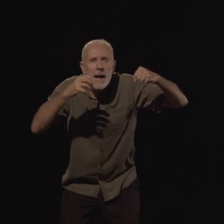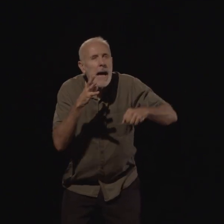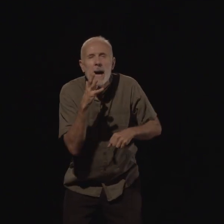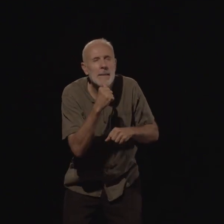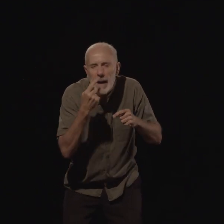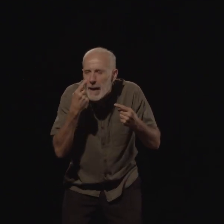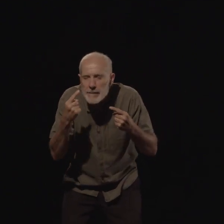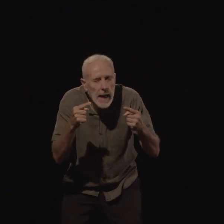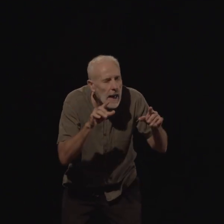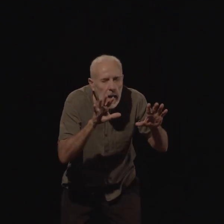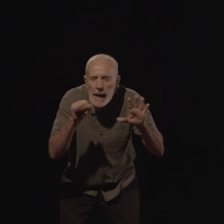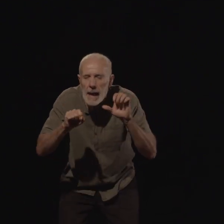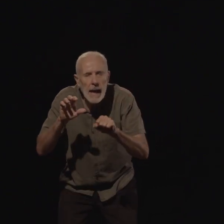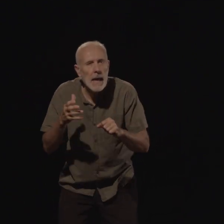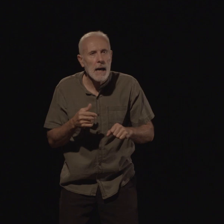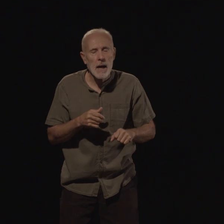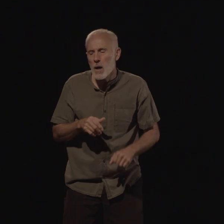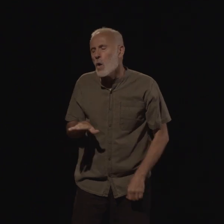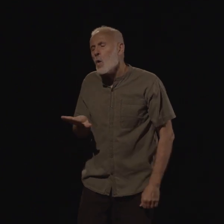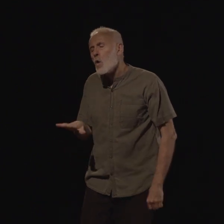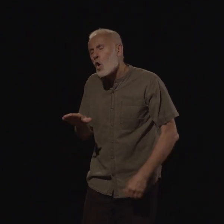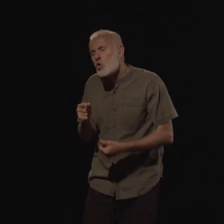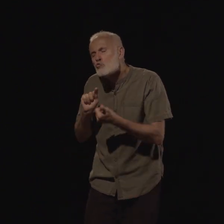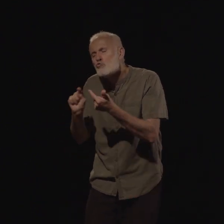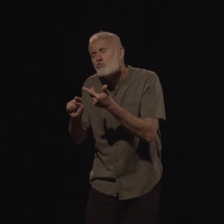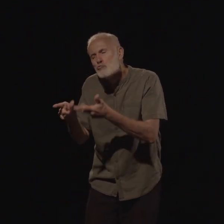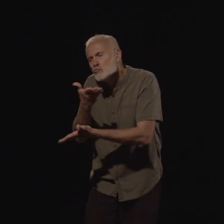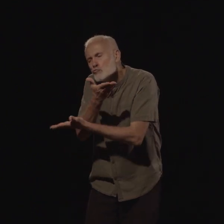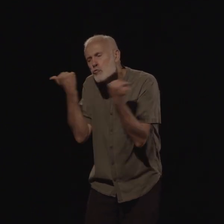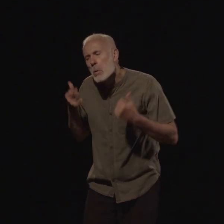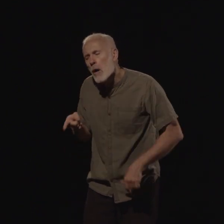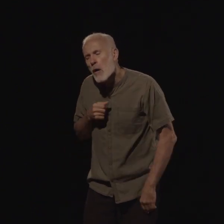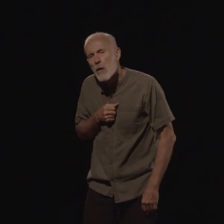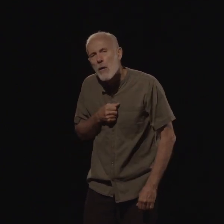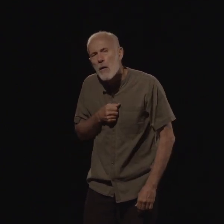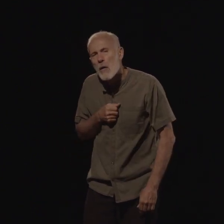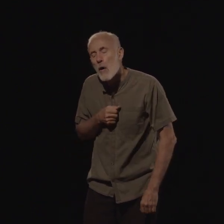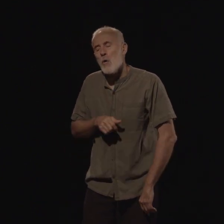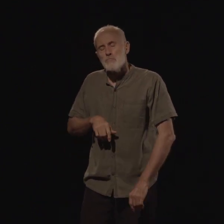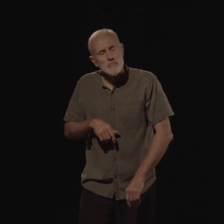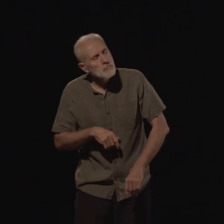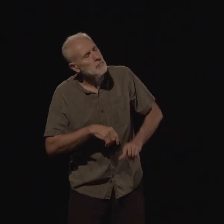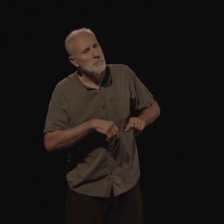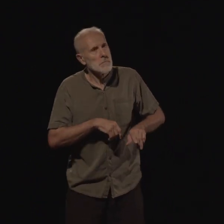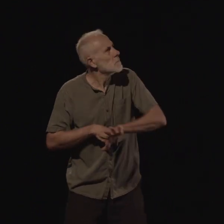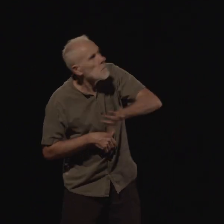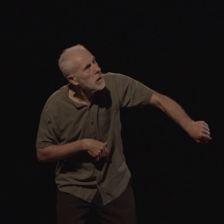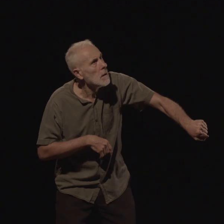Il y a pourtant des choses que tu ne sais pas, dit la femme. Et comme elle faisait mine de s'en aller, il la